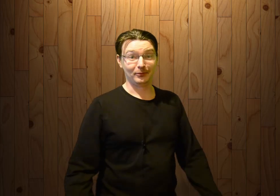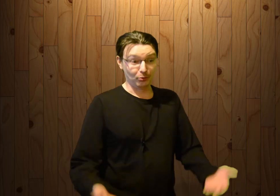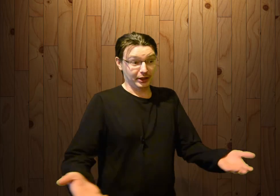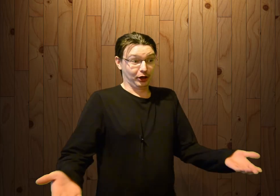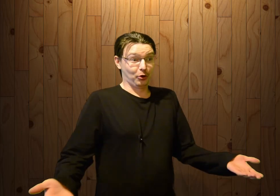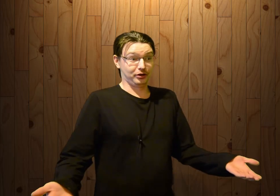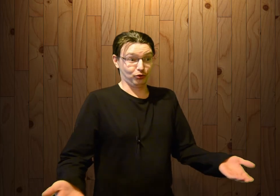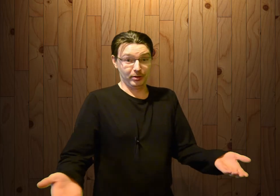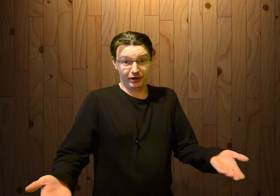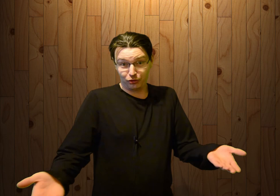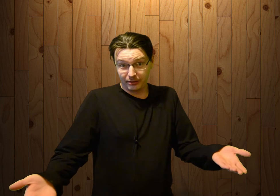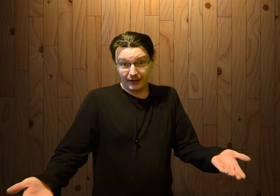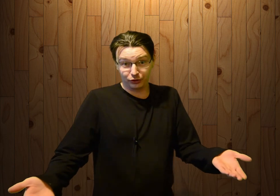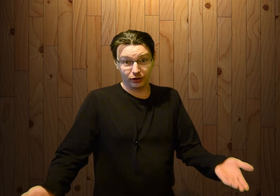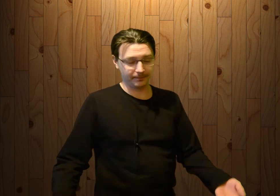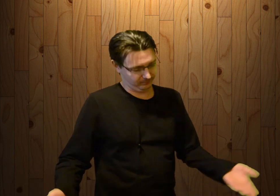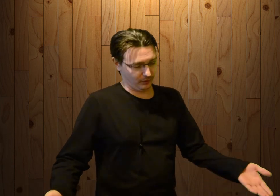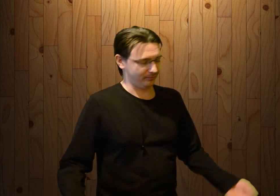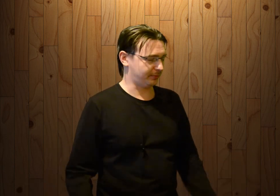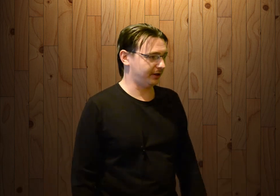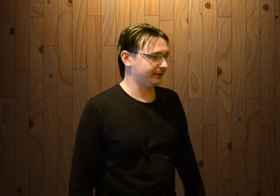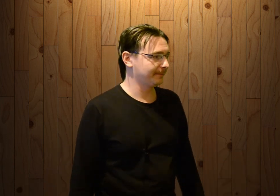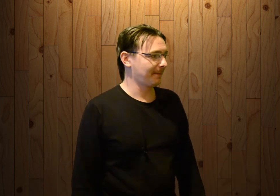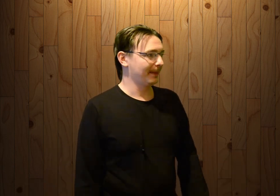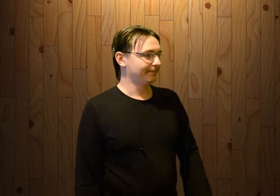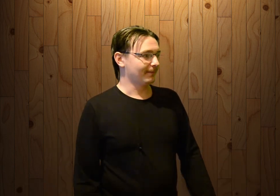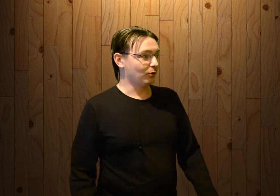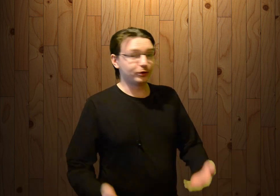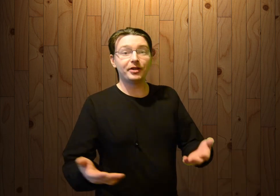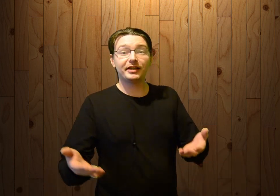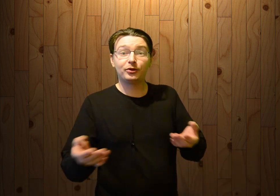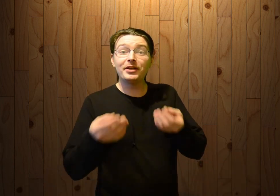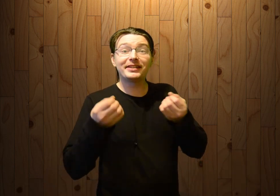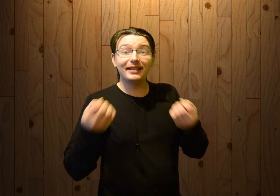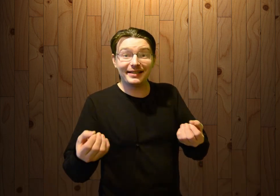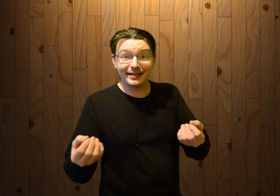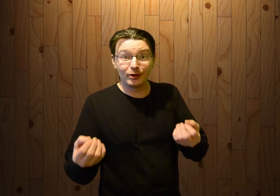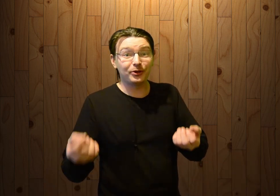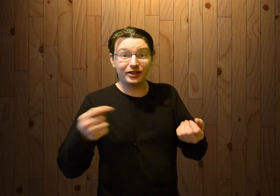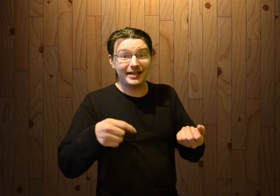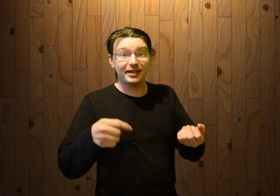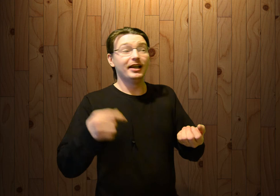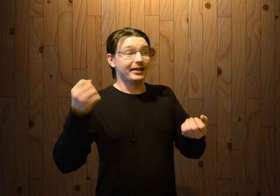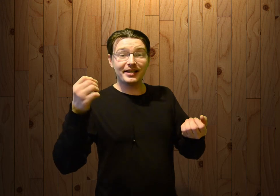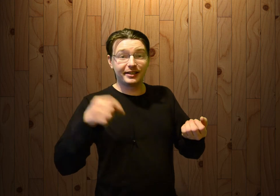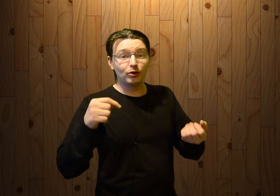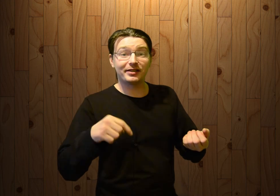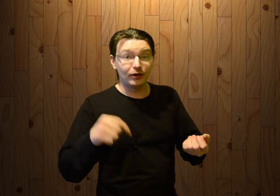Ну, блядь, серьезно, че, блядь, я что, не прав, что ли? Прав. Ну, кто не согласен за мной, почитайте. Я ссылку оставлю